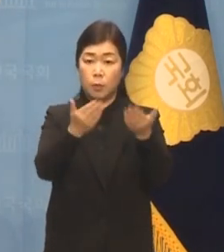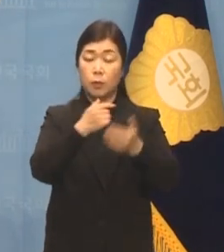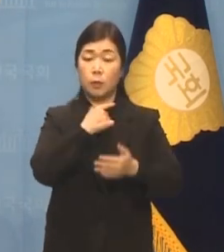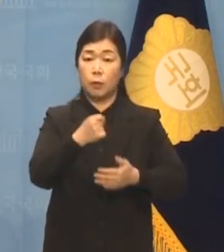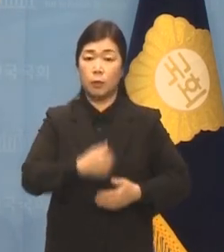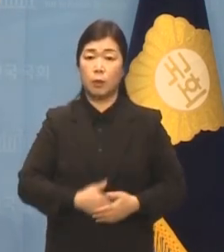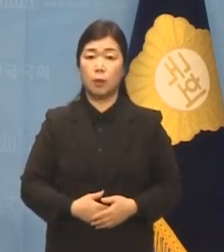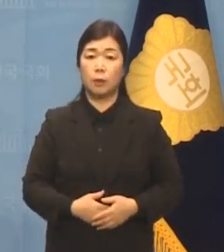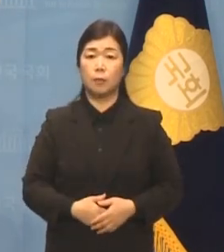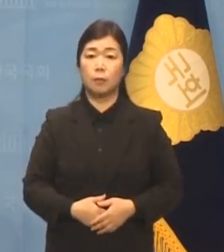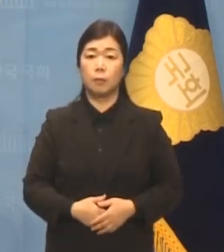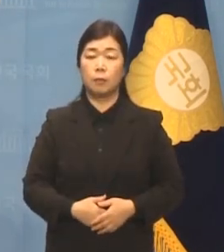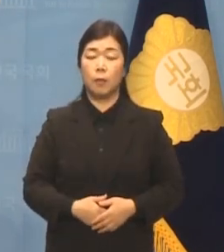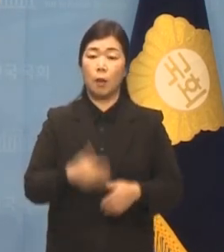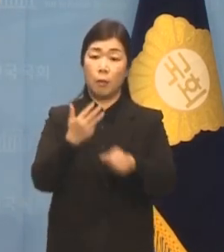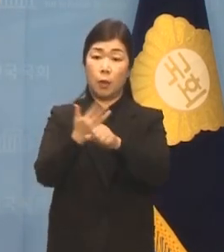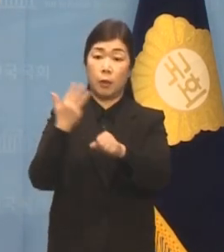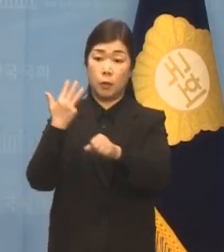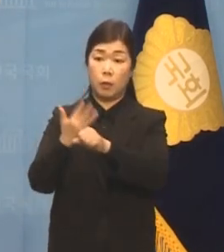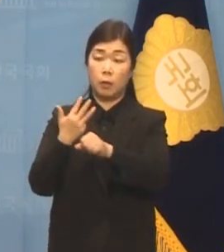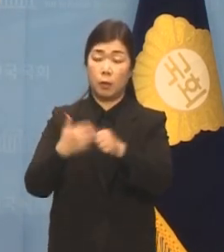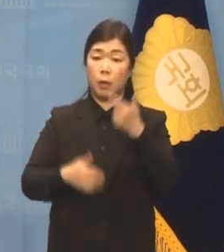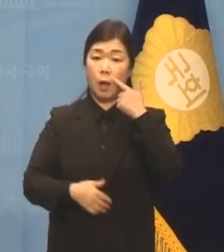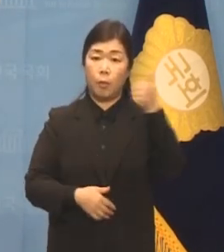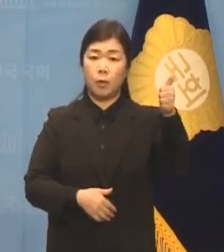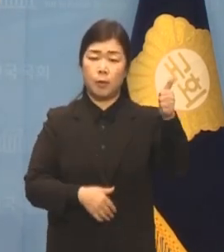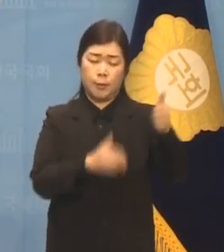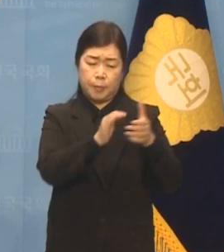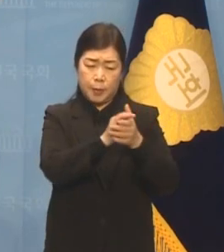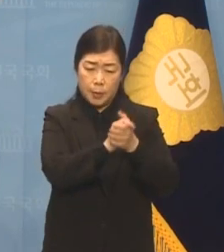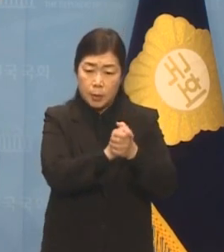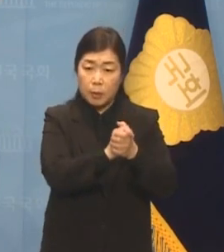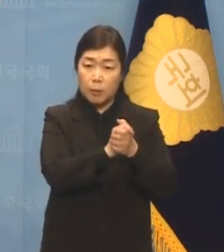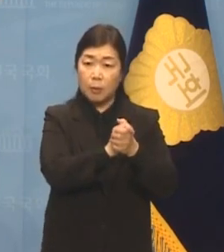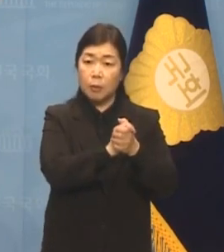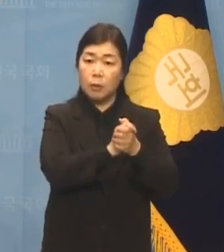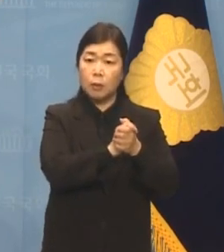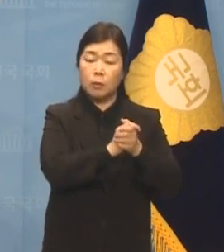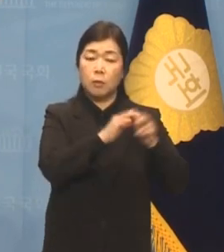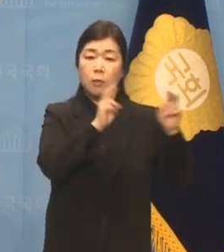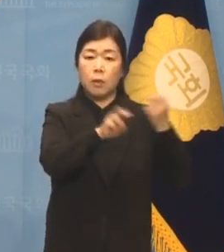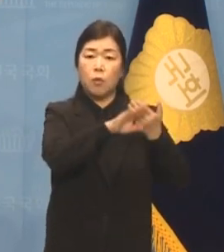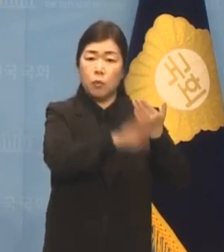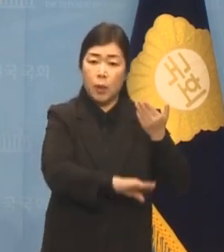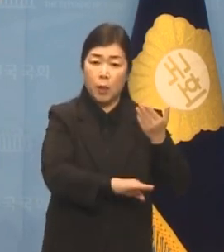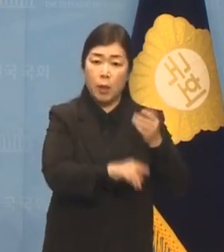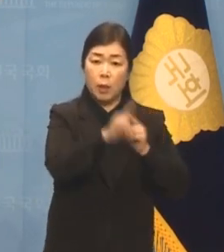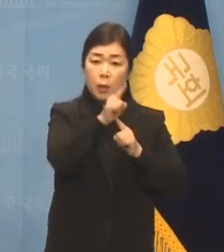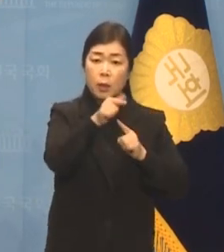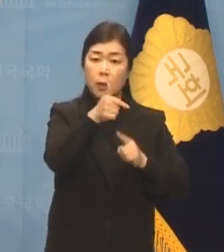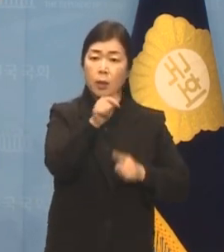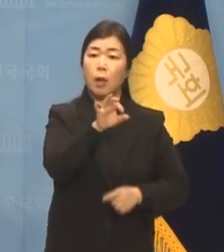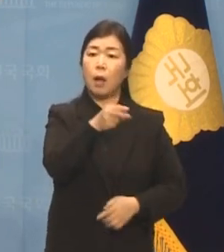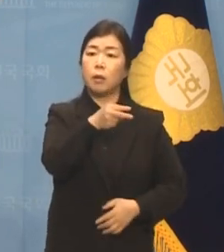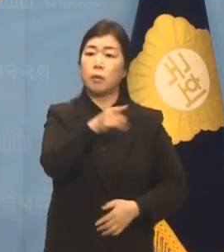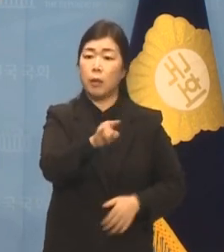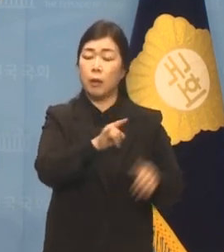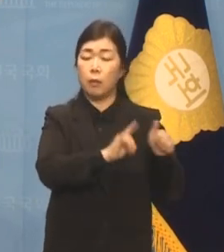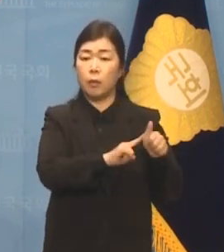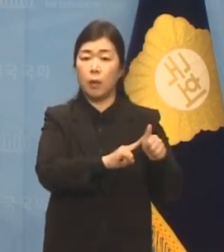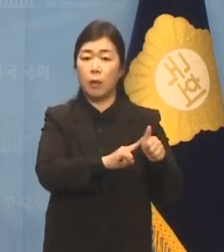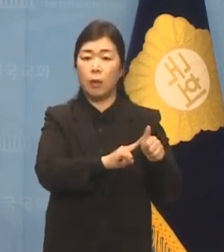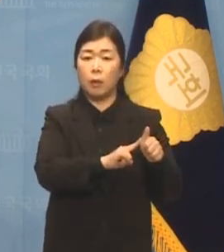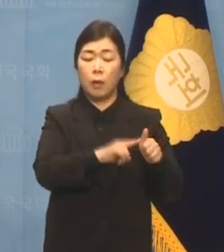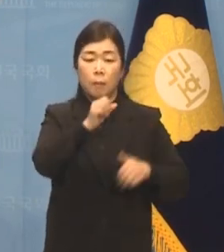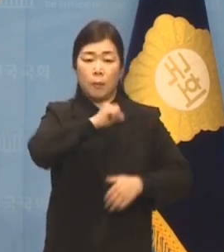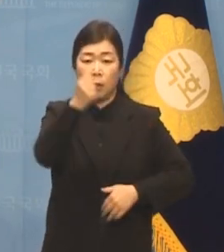8년 전 아버지의 절친한 직장후배인 이강세 씨로부터 당선 축하